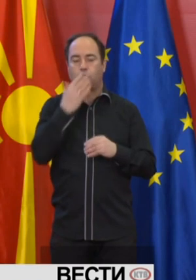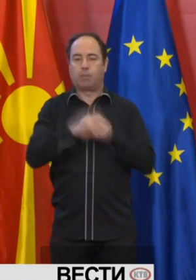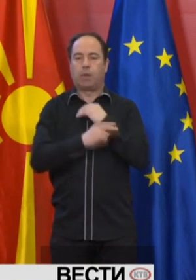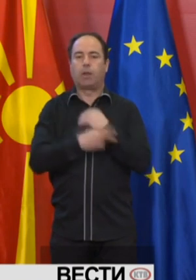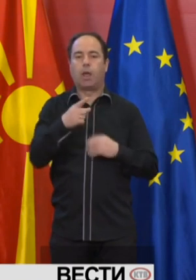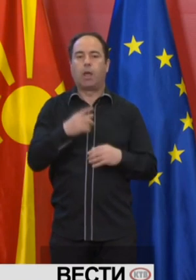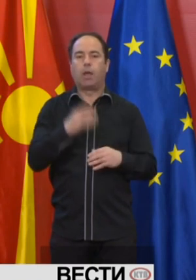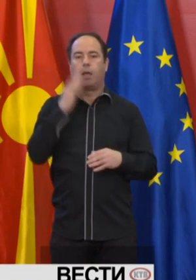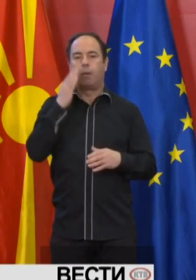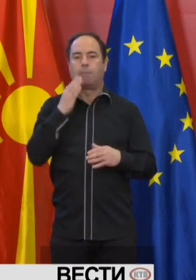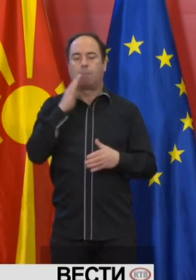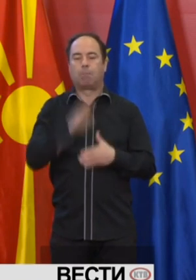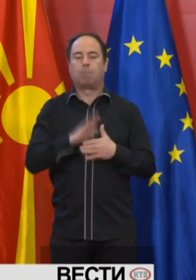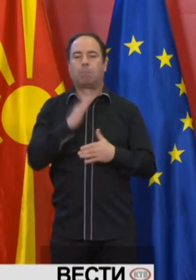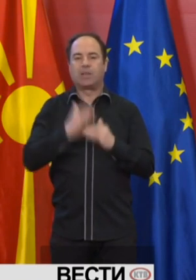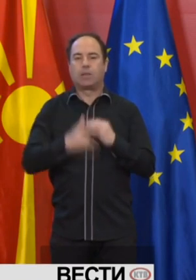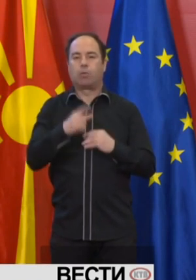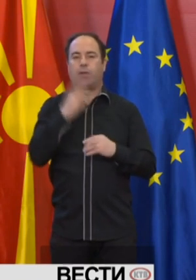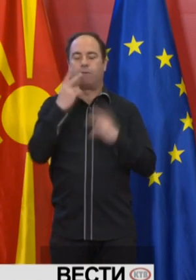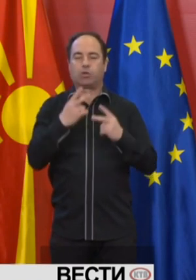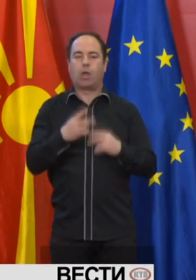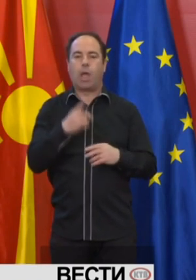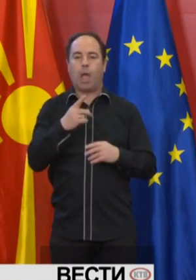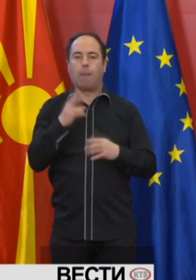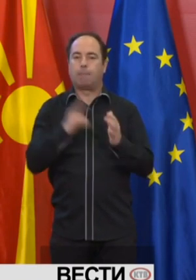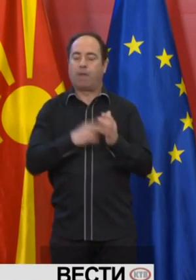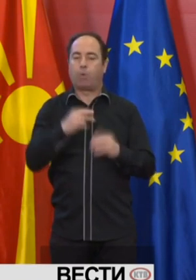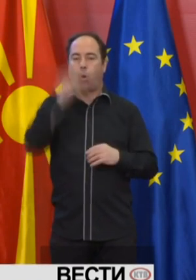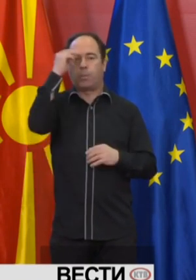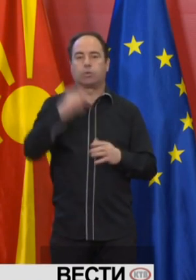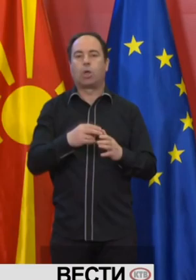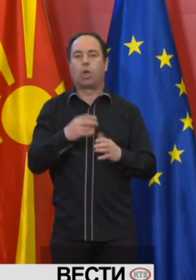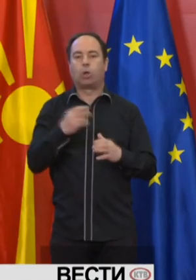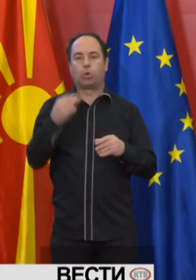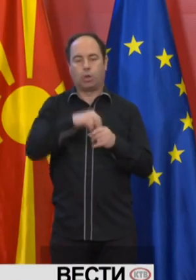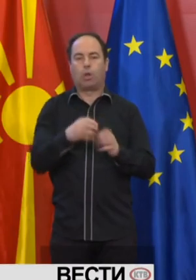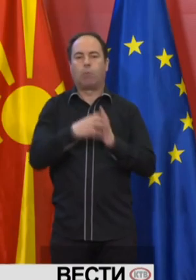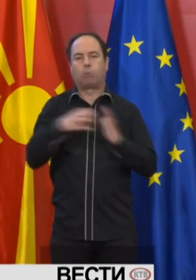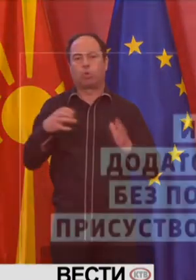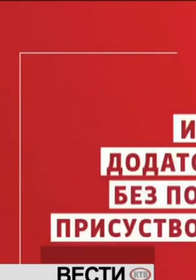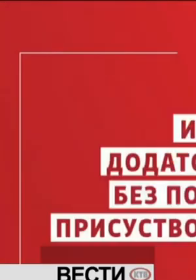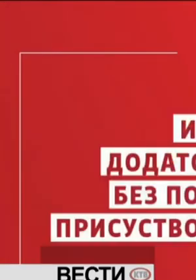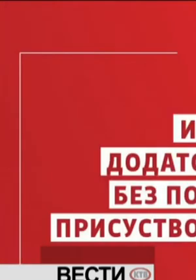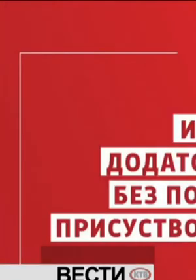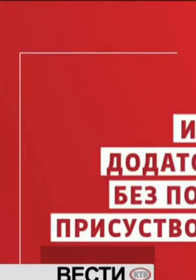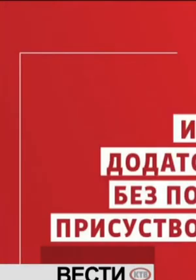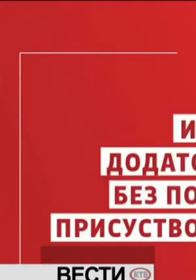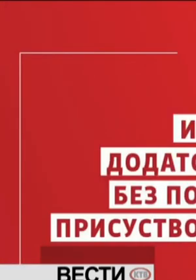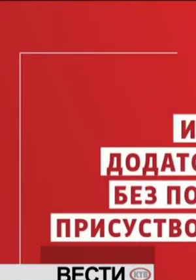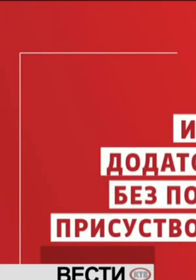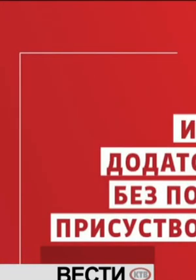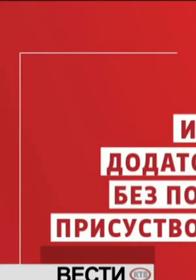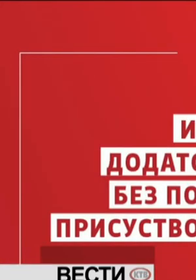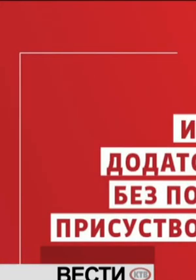престанува да важи. Тоа значи дека правото на образовен додаток ке продолжи да се исплакја без разлика што имаме